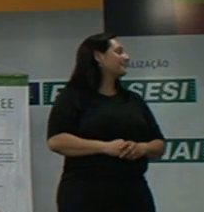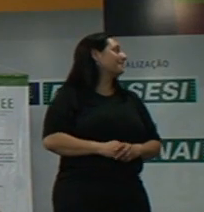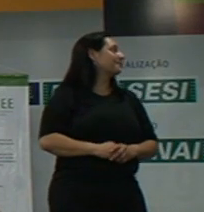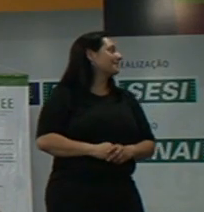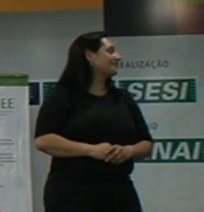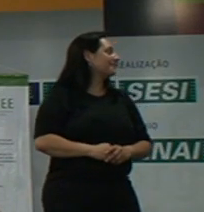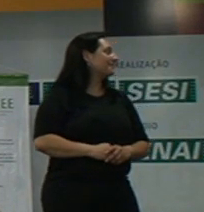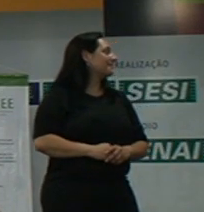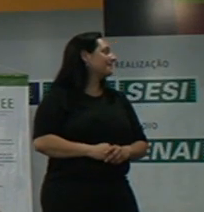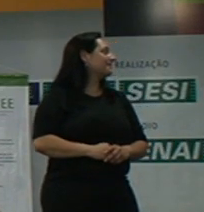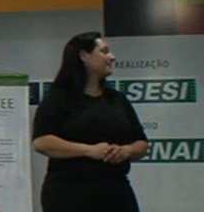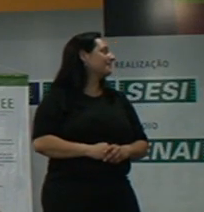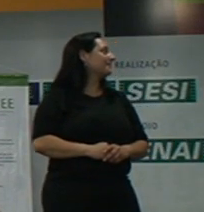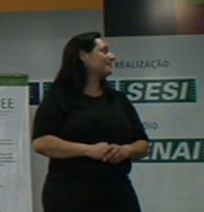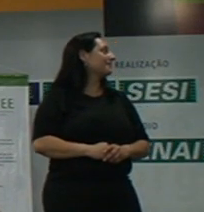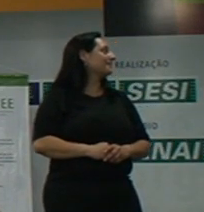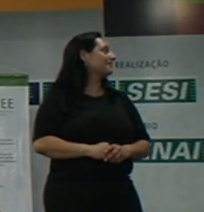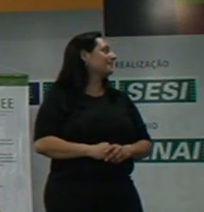Isso aqui é ser fácil.